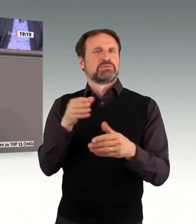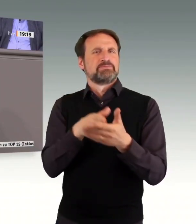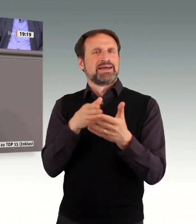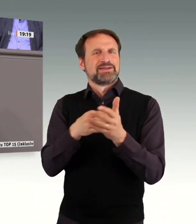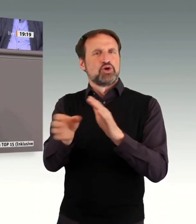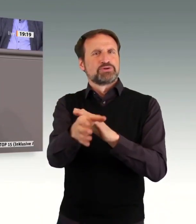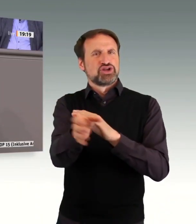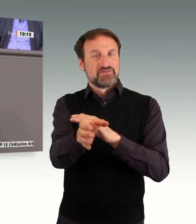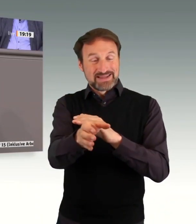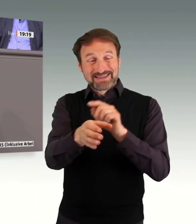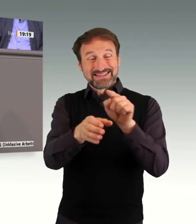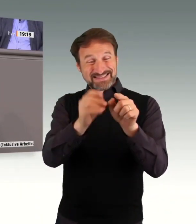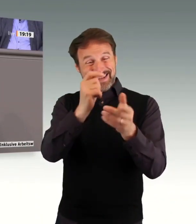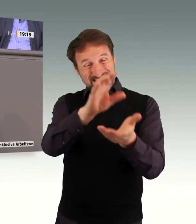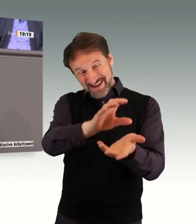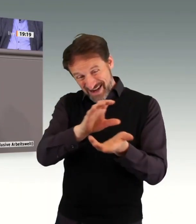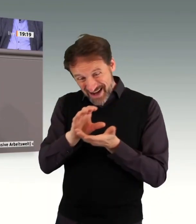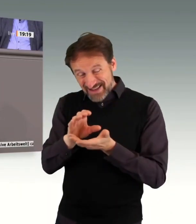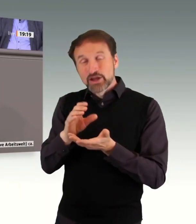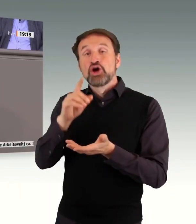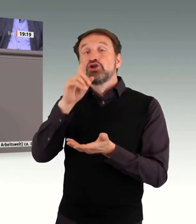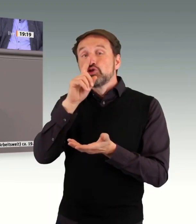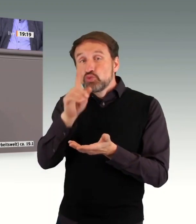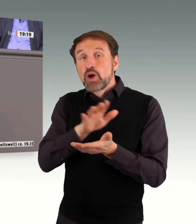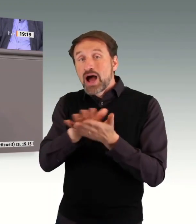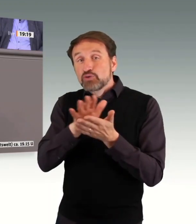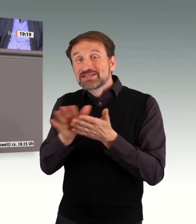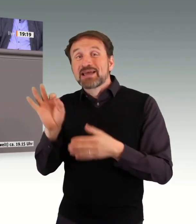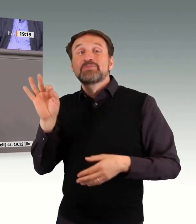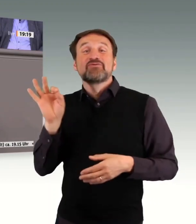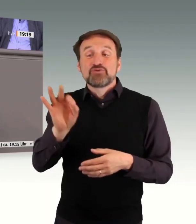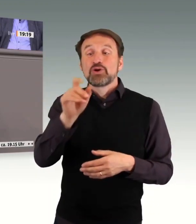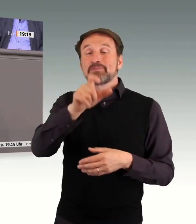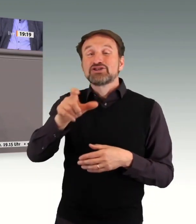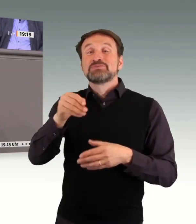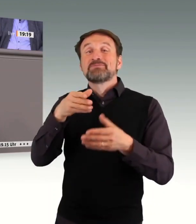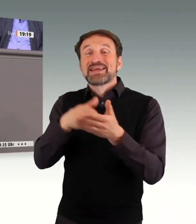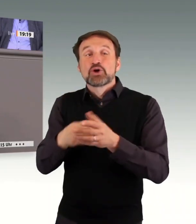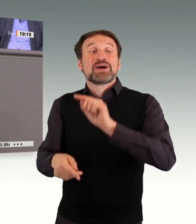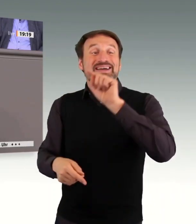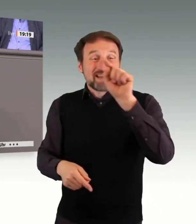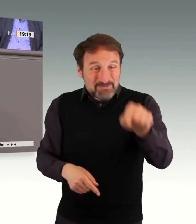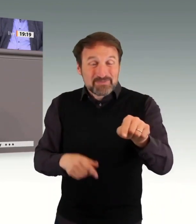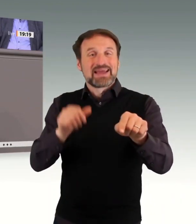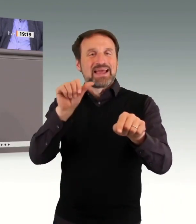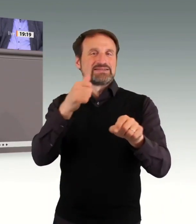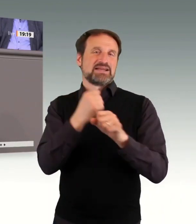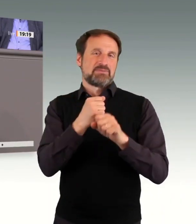Behinderung nur im ersten Arbeitsmarkt ausgegeben wird. Und deswegen muss ich Ihnen sagen, Herr Mehmet Ali,